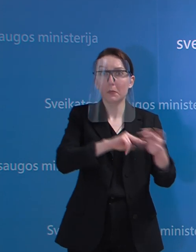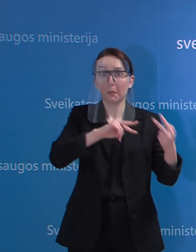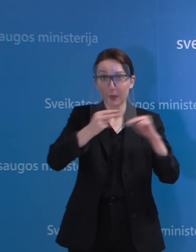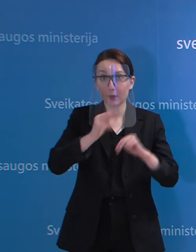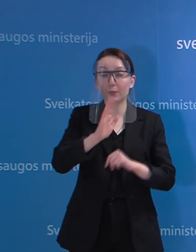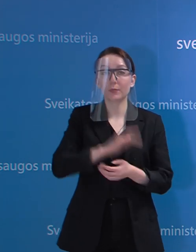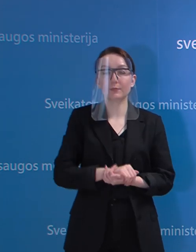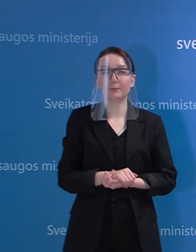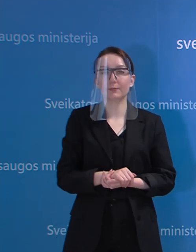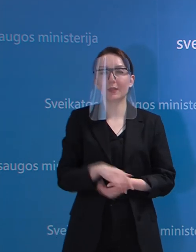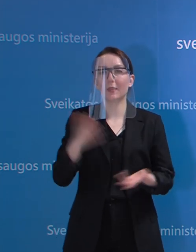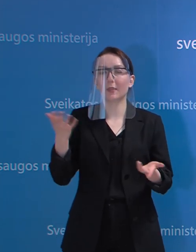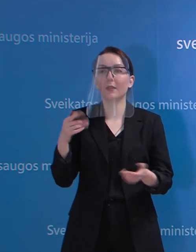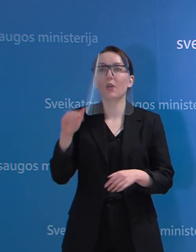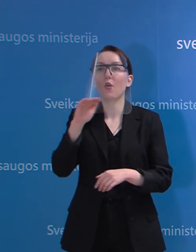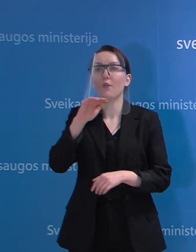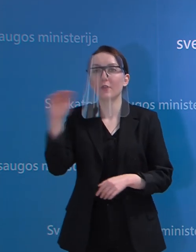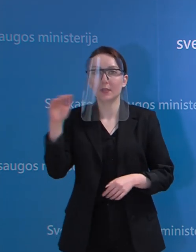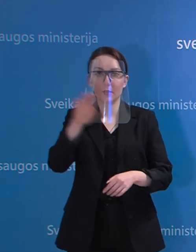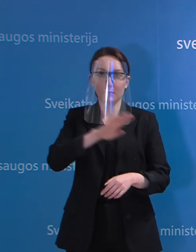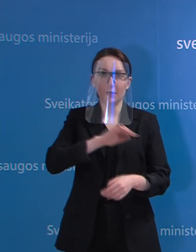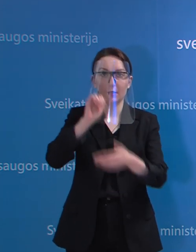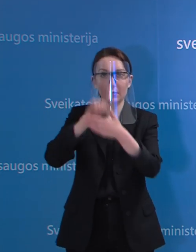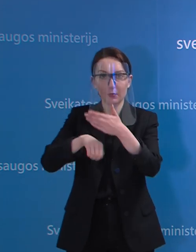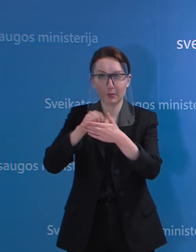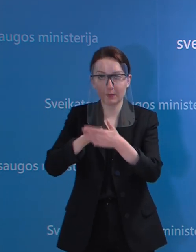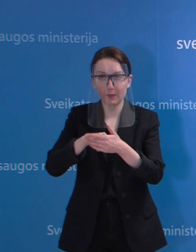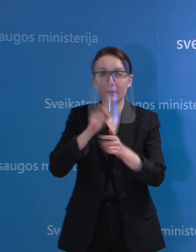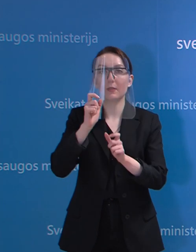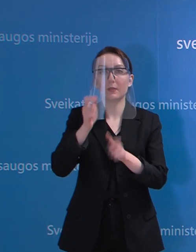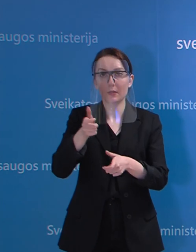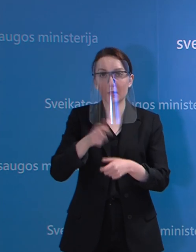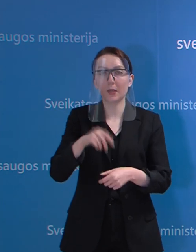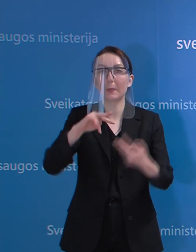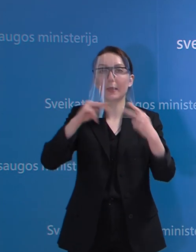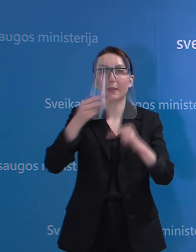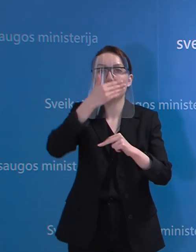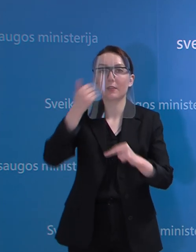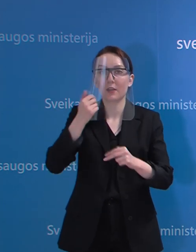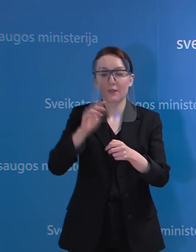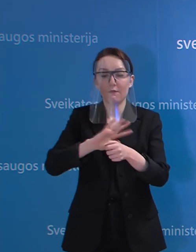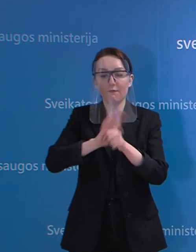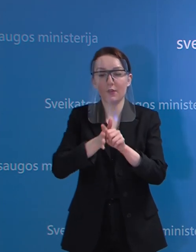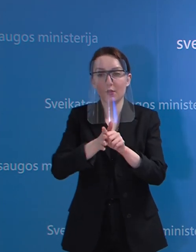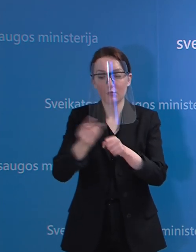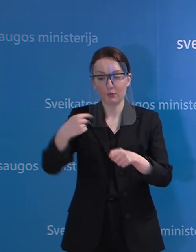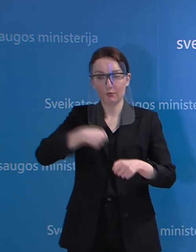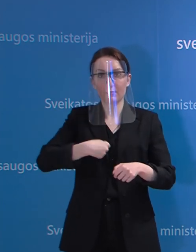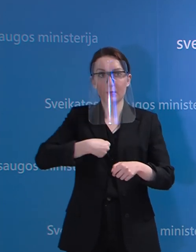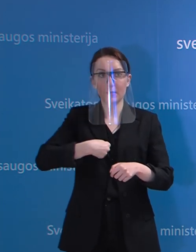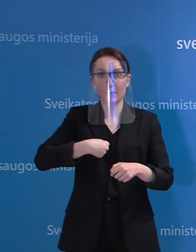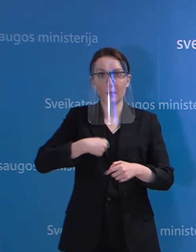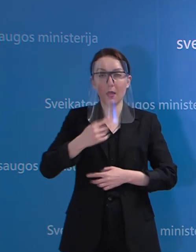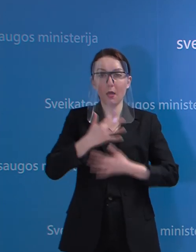Tai nieko nereiškia ir oficiali mirties priežastis nesikeičia. Todėl, kad pats virusas žmogui sukelia tam tikrus